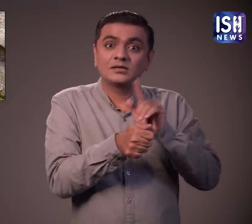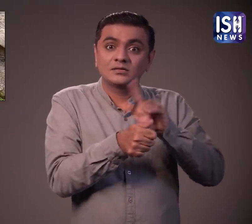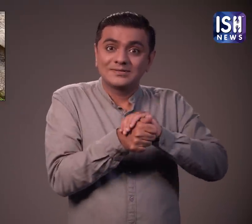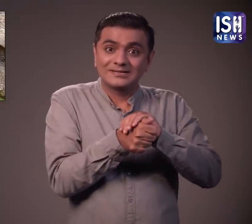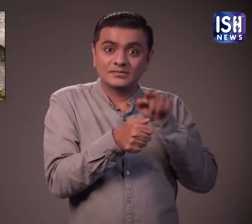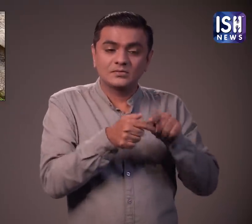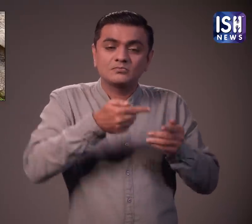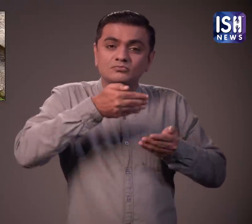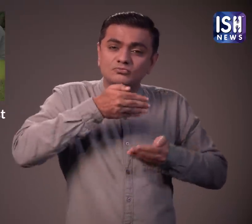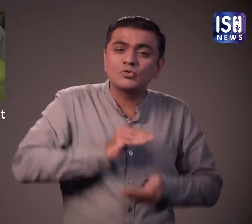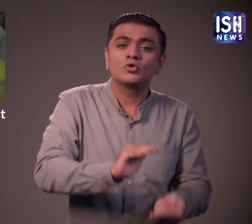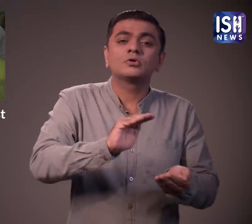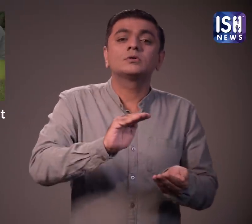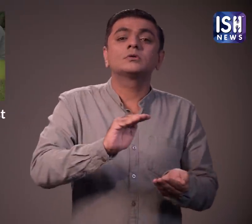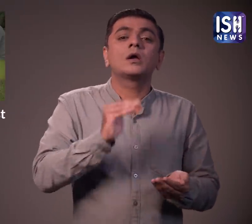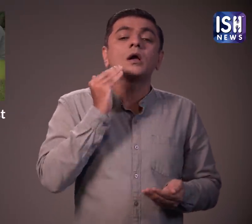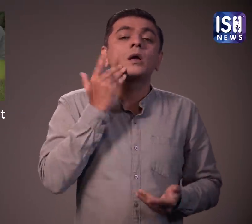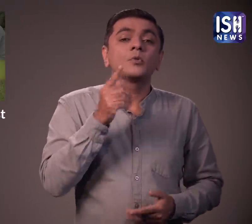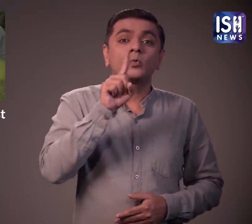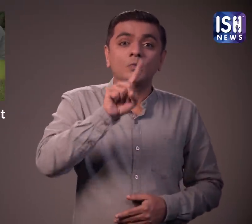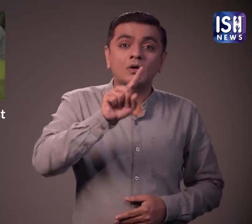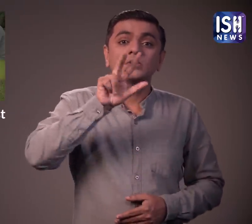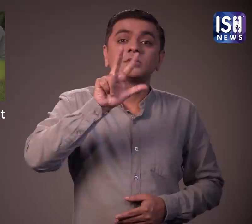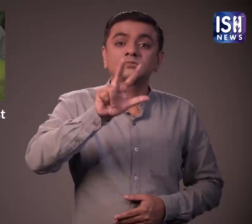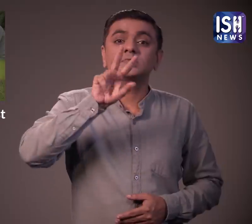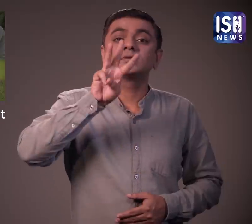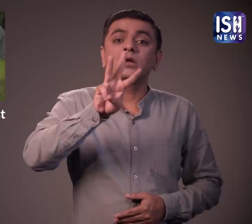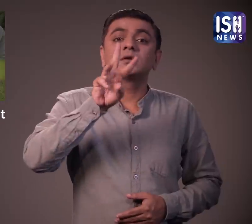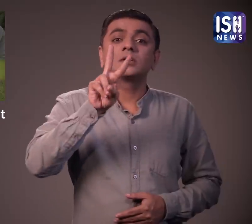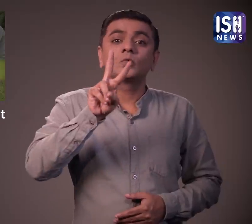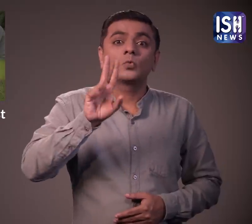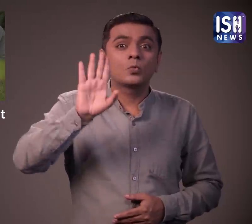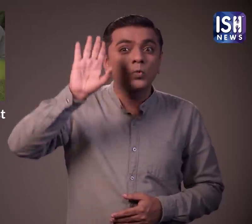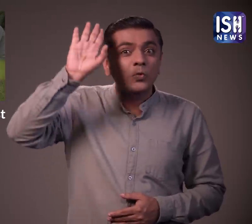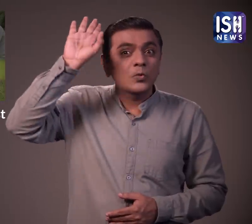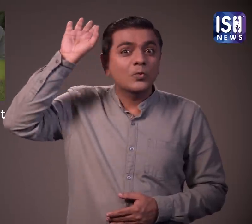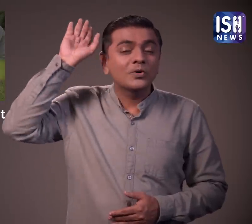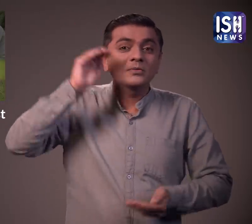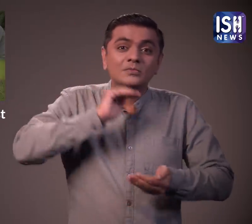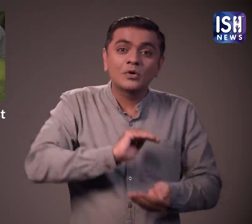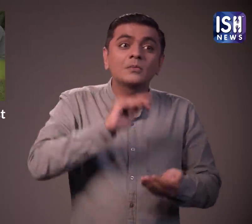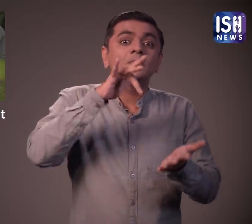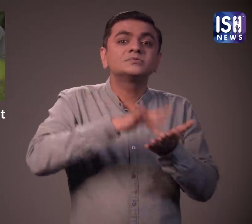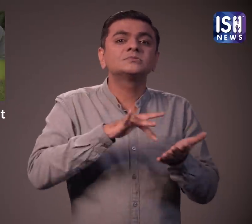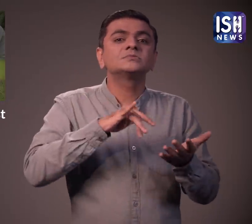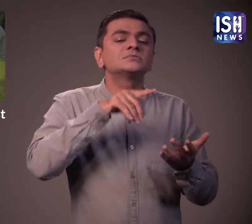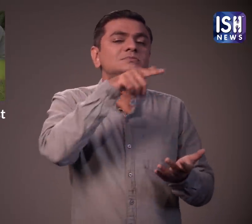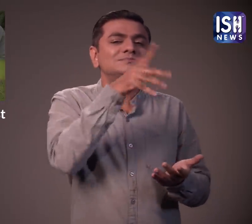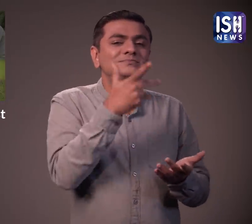सालों पहले, 1832 में सेशेल्स में हुआ था,